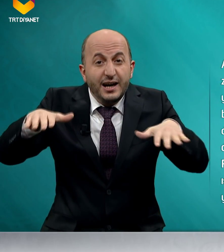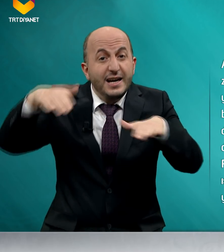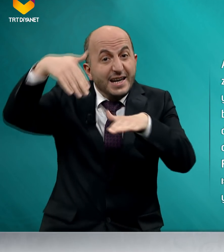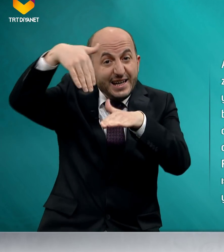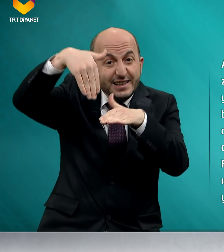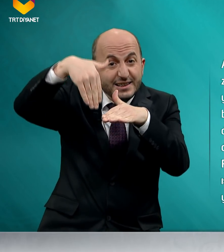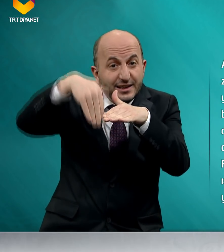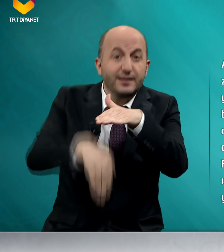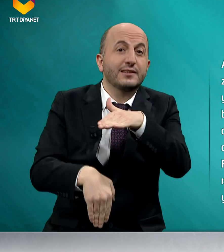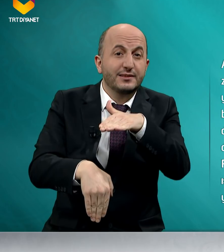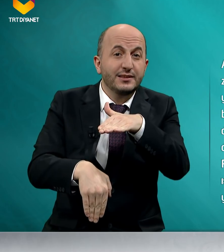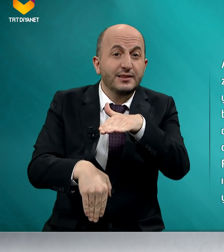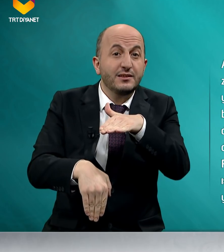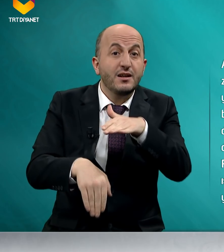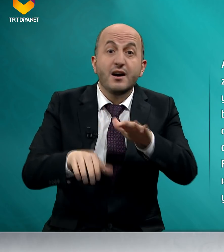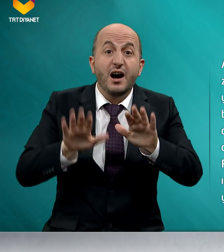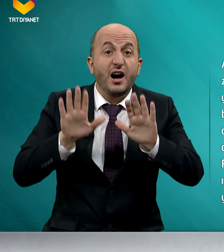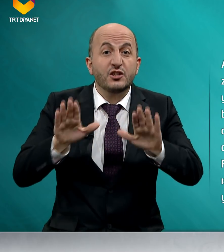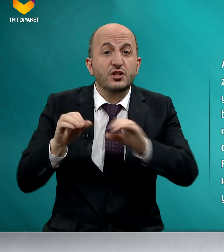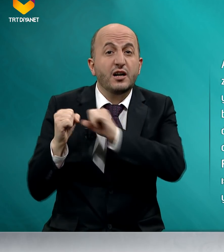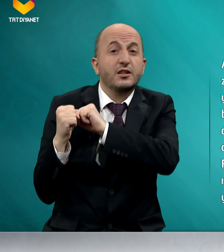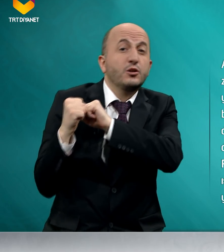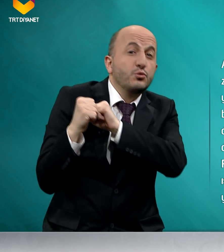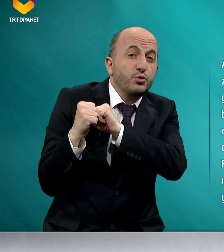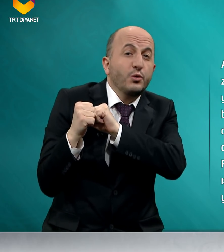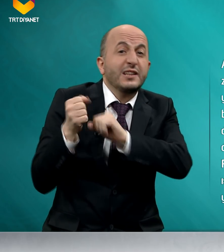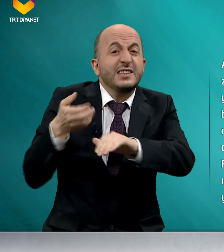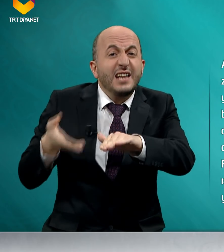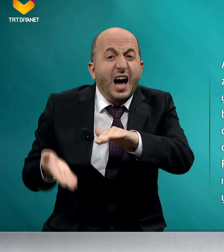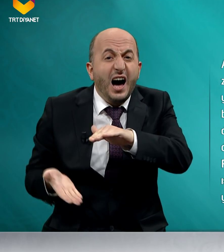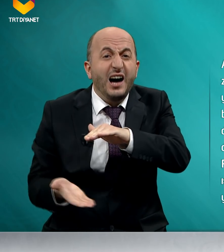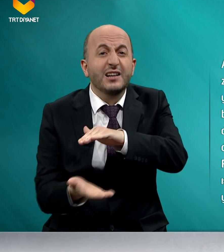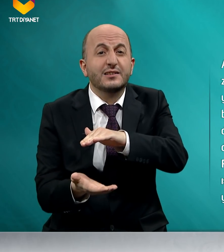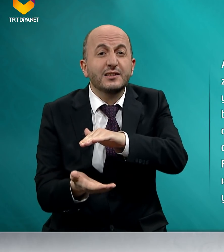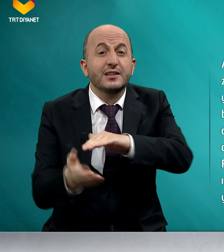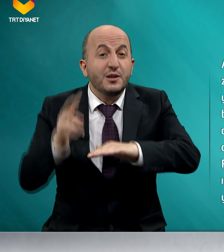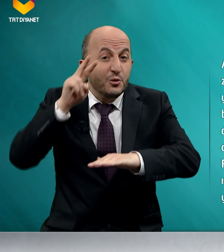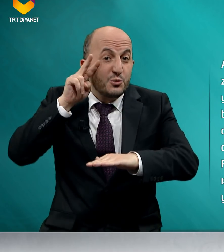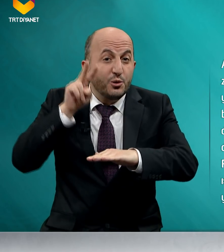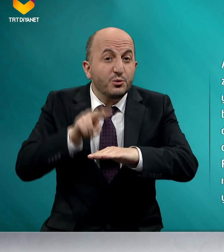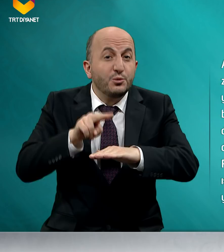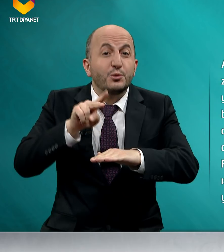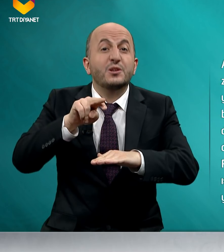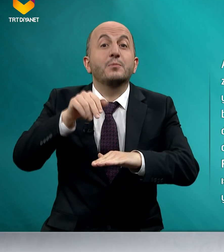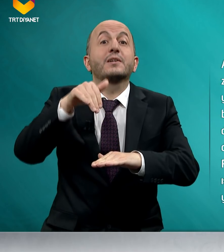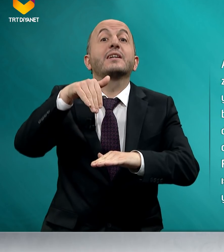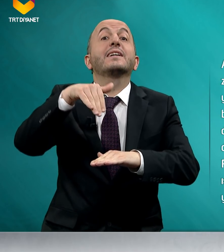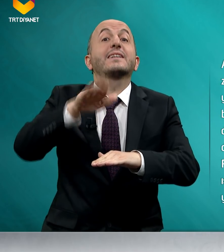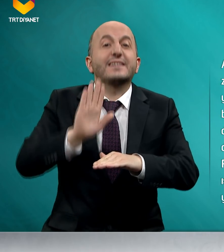elini daldırdı ancak çuvalın altı göründüğü gibi değildi.